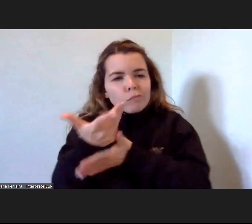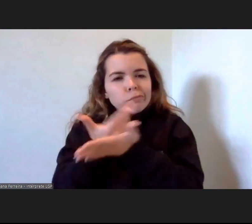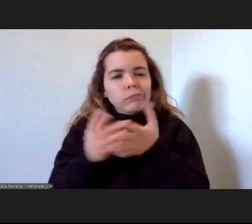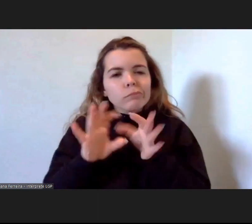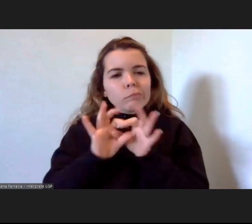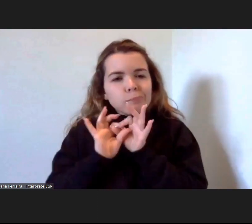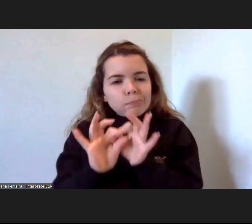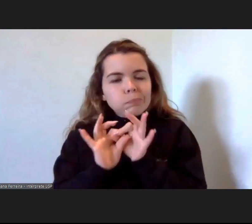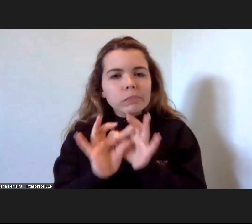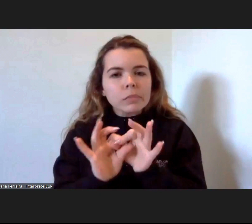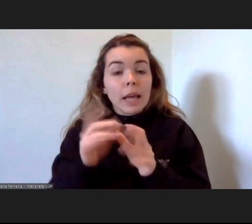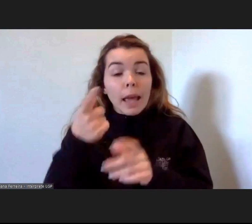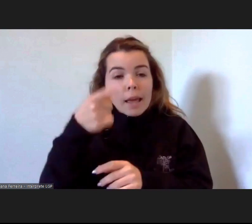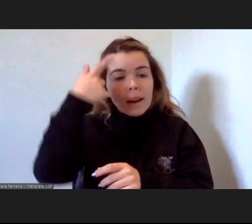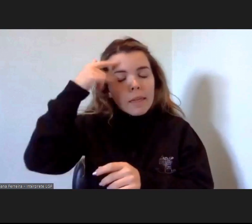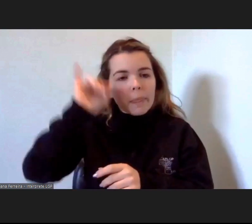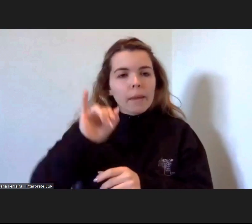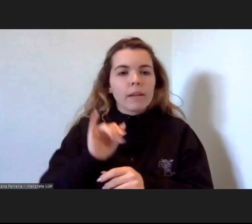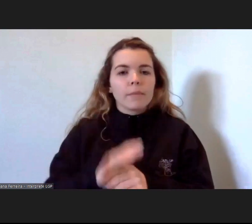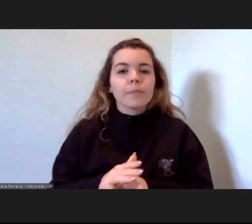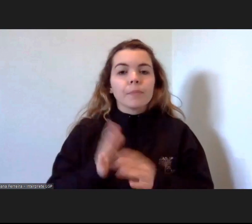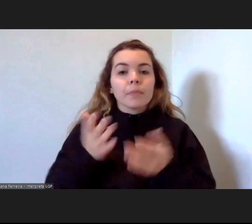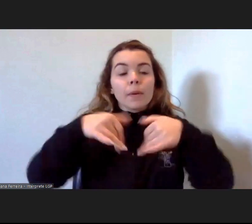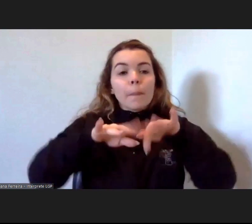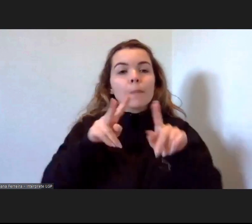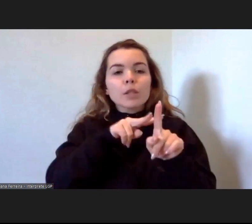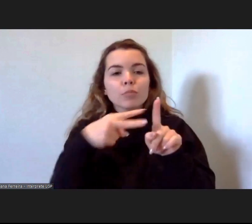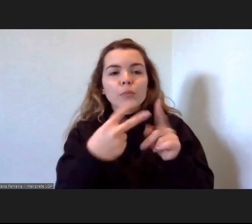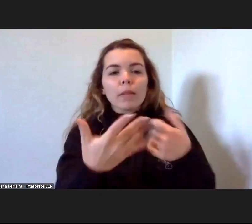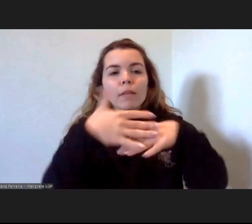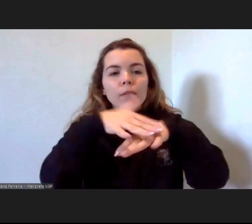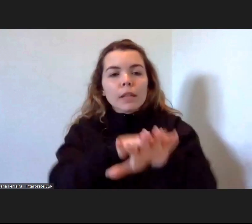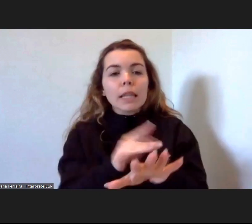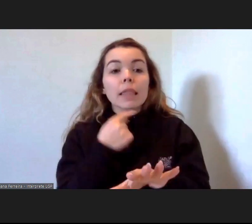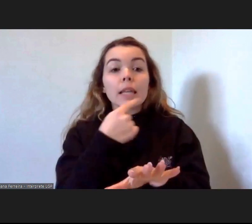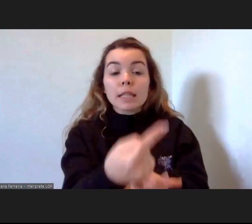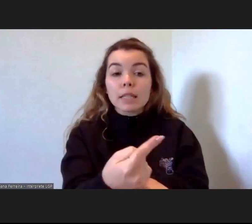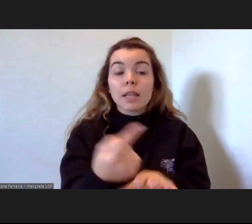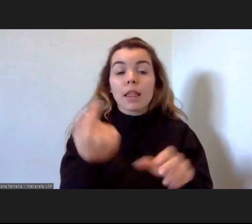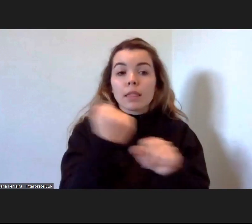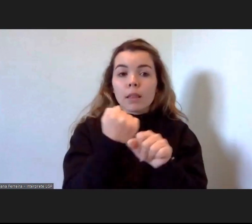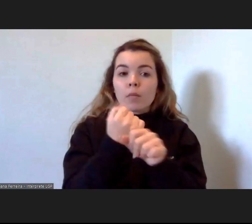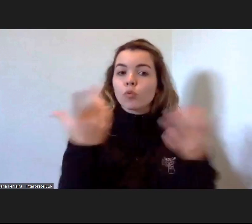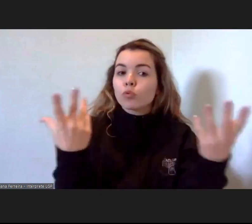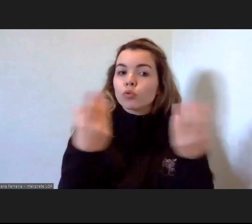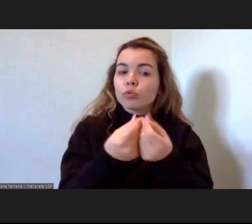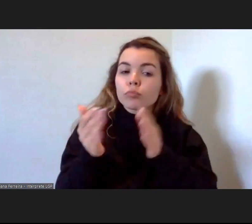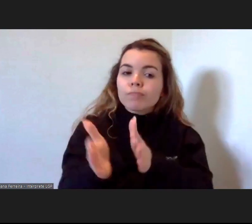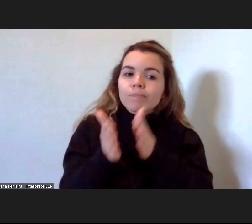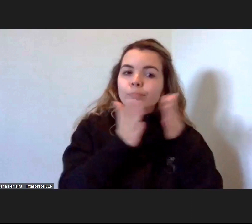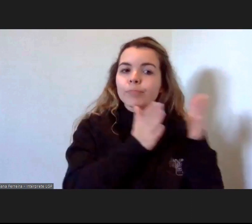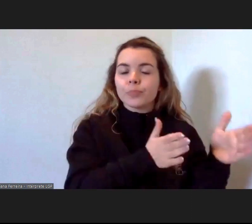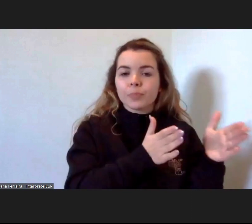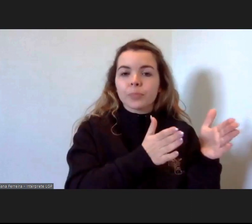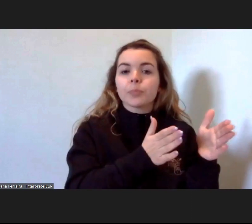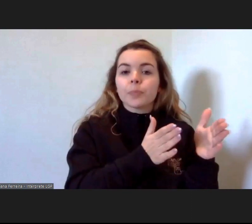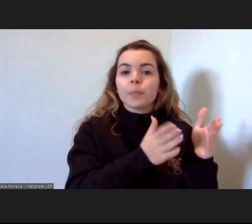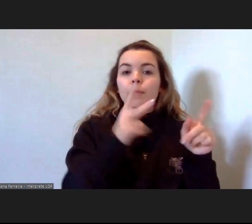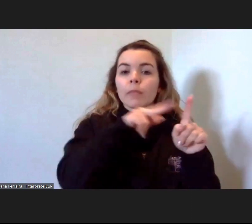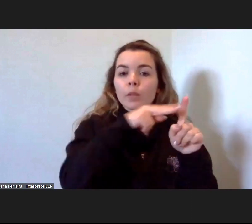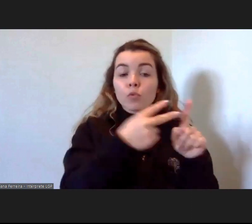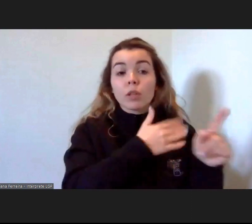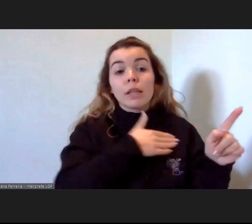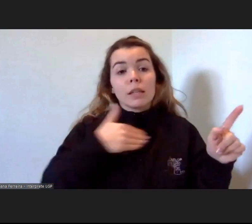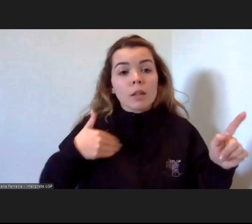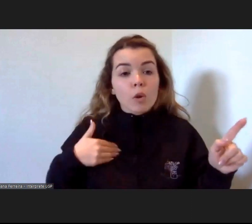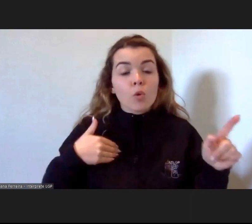de empatia mas fundamentalmente esta perspetiva integrada como dizia em termos de colaboração por um lado com a perspectiva da saúde